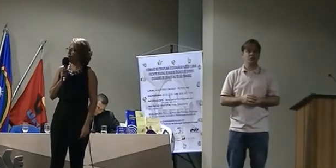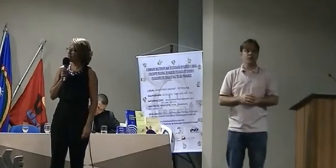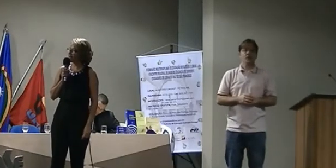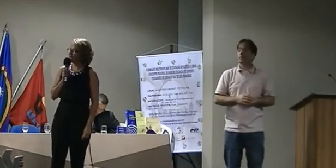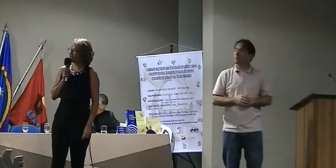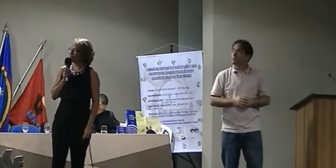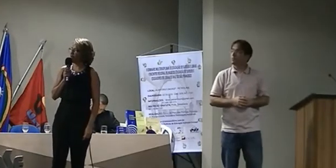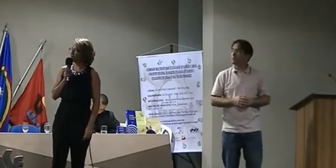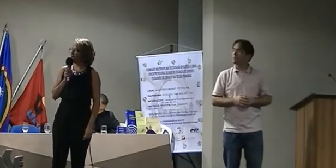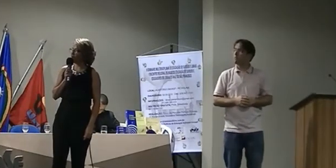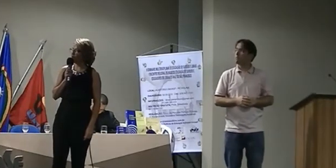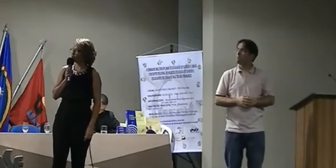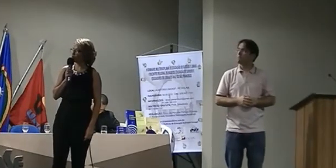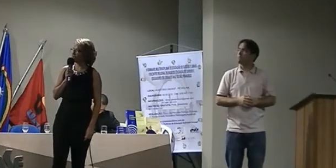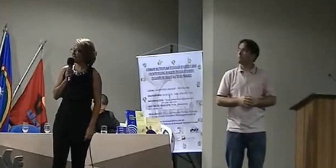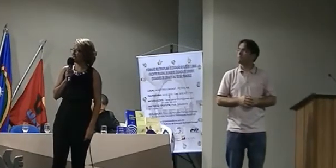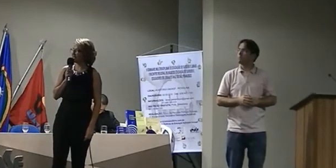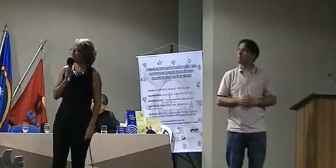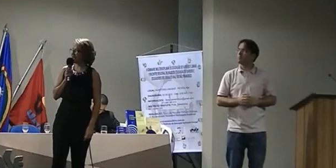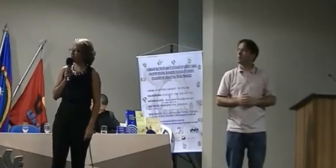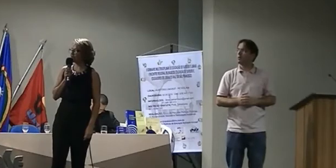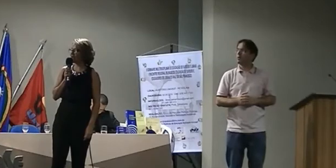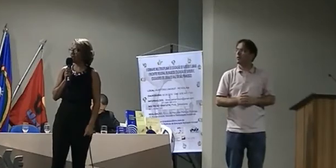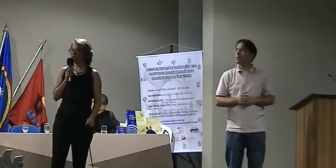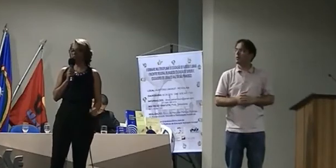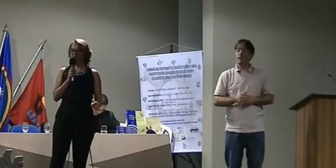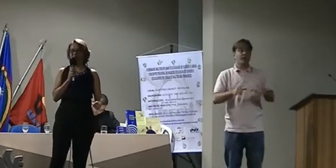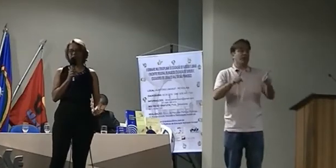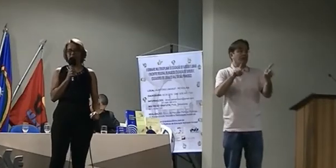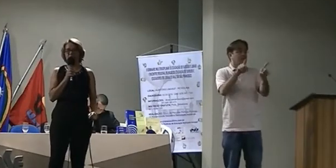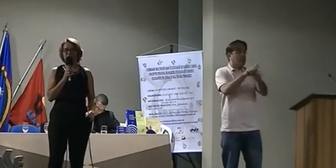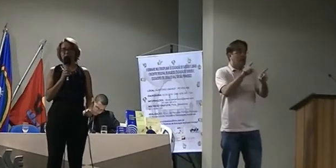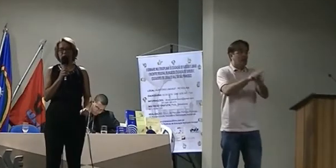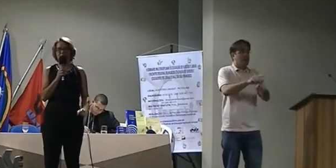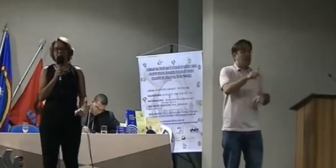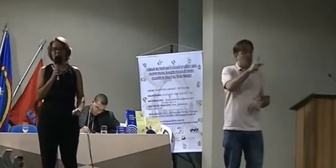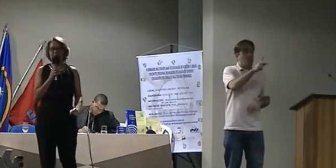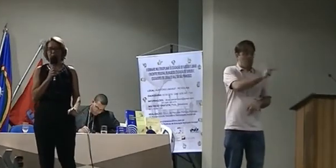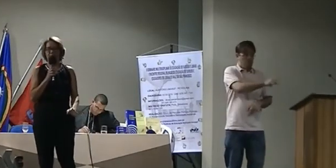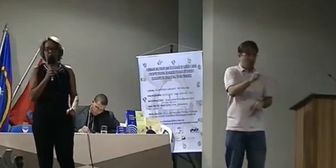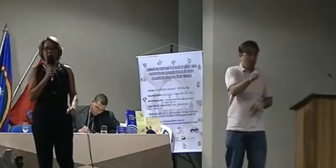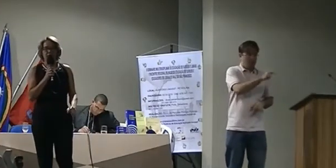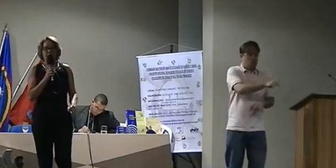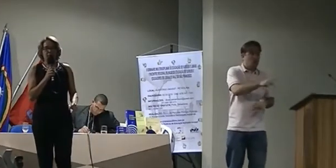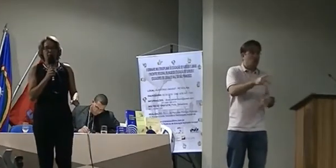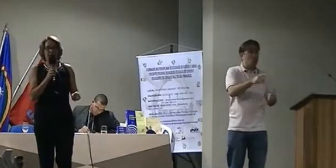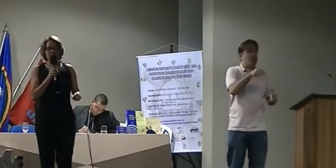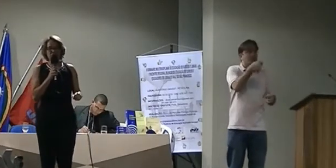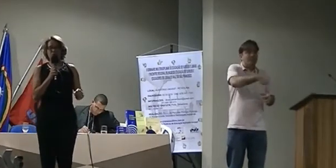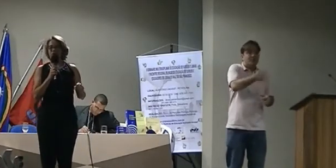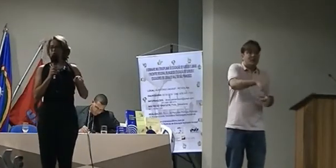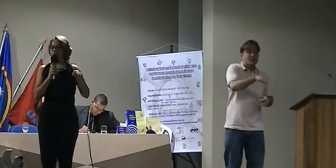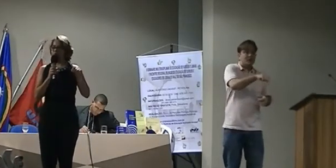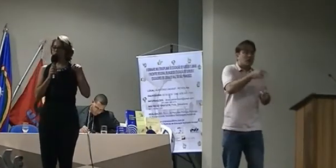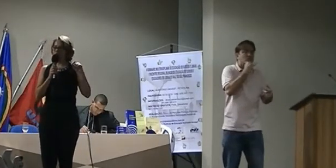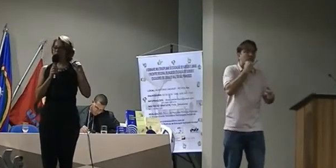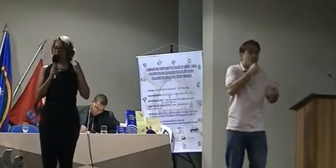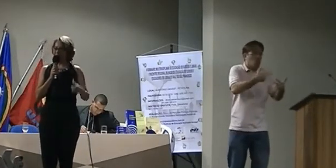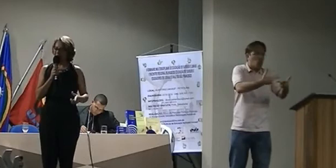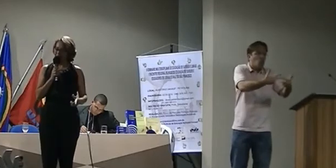acesso aos recursos necessários para a efetivação do seu trabalho. Mesmo quando o professor tem